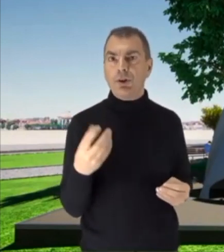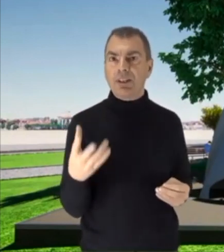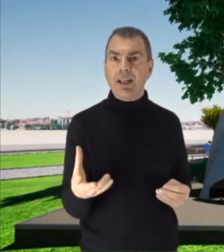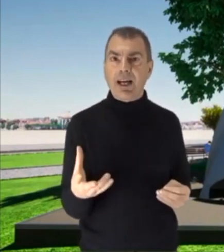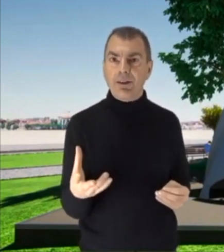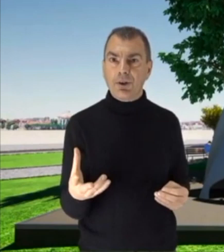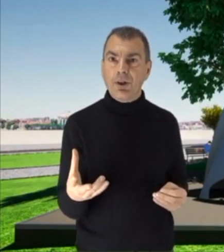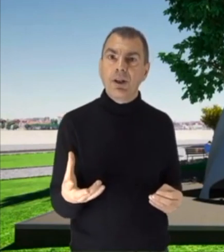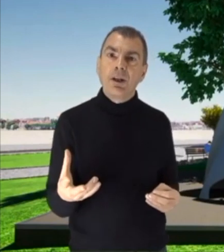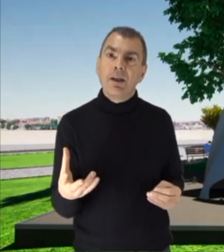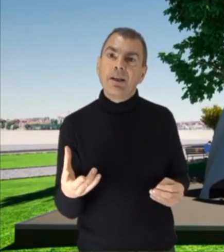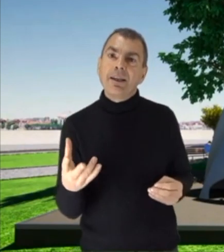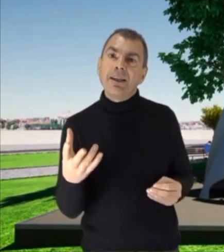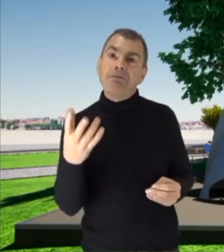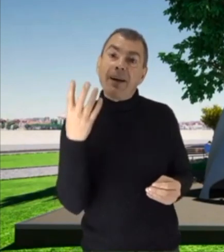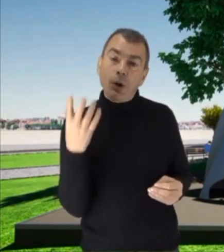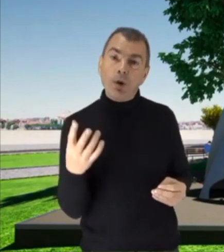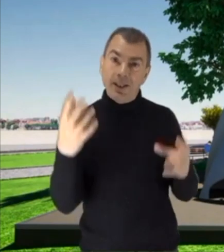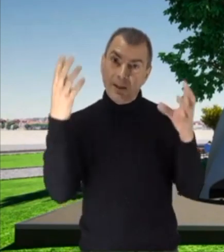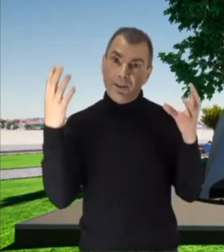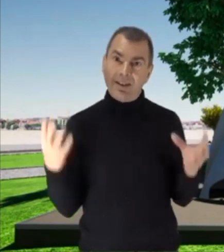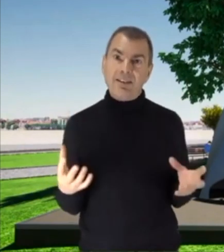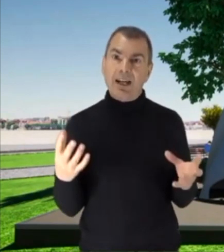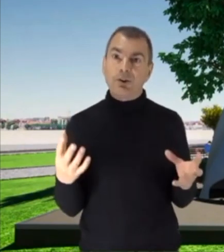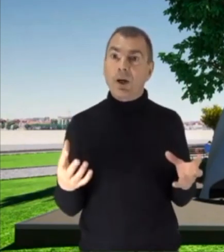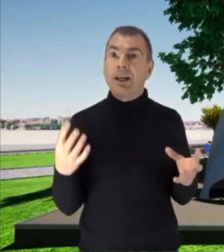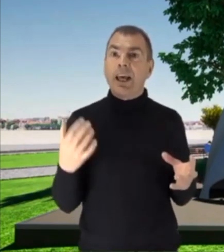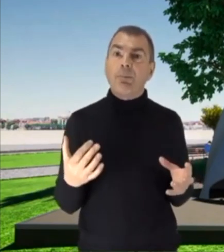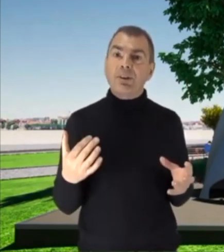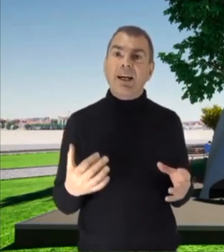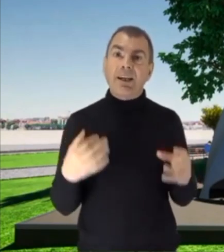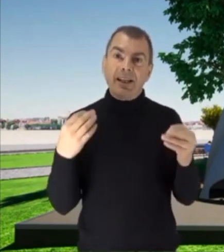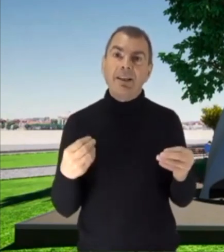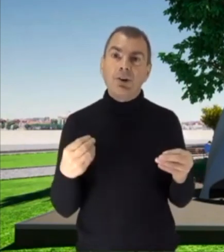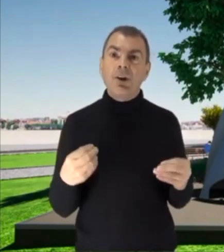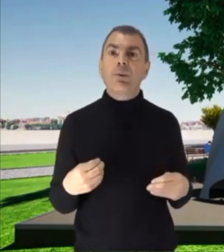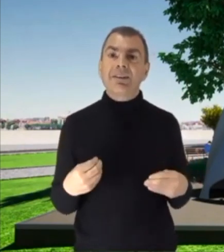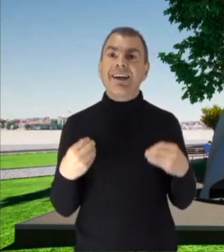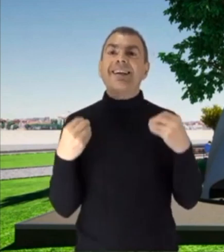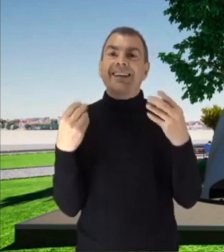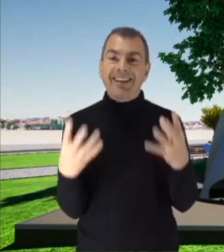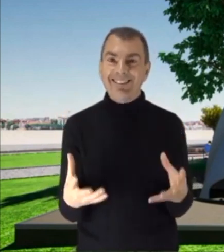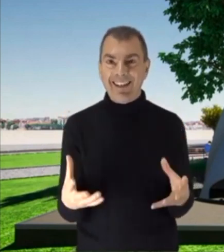fronte all'altro, il valore di questa statua è portare in noi questa grande